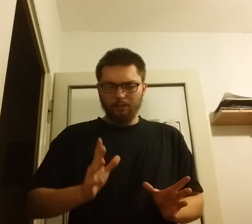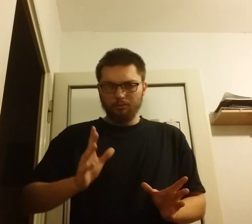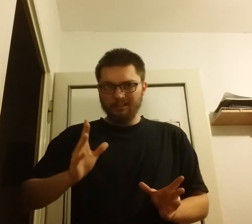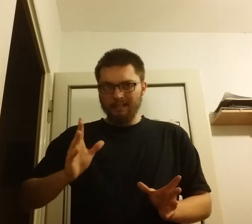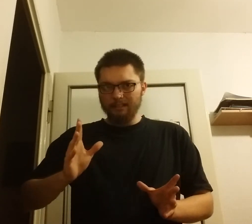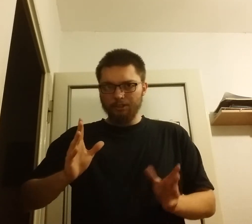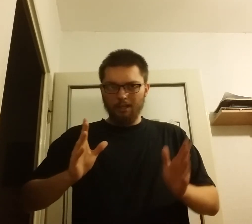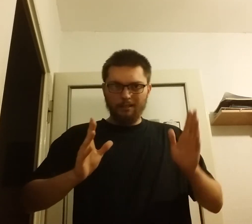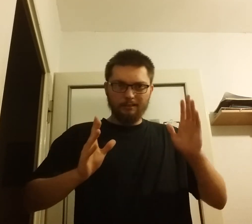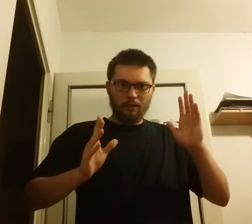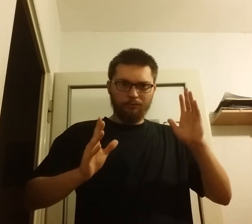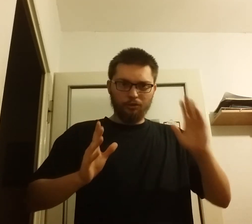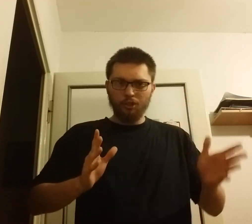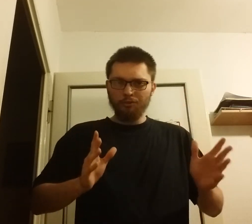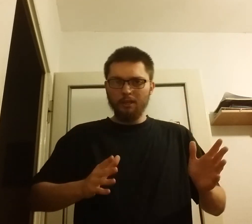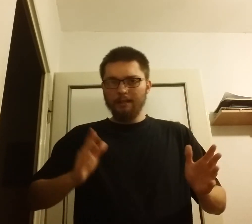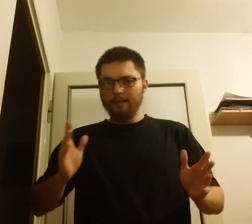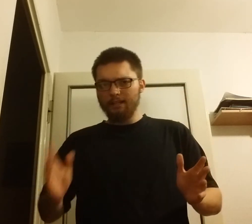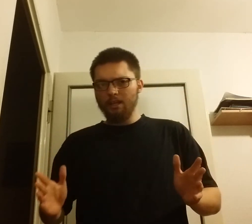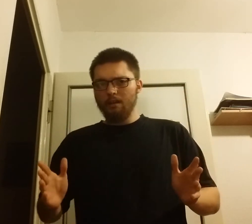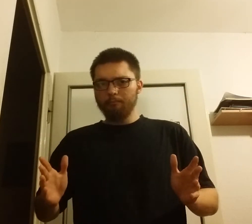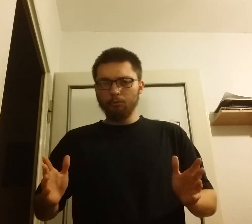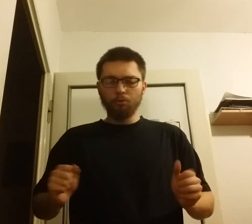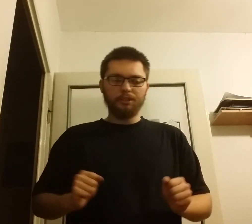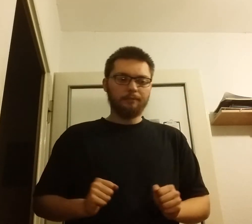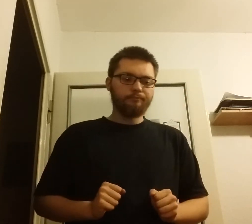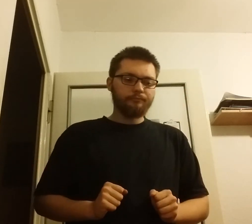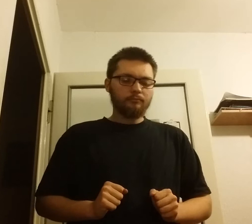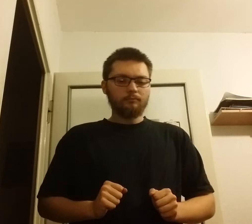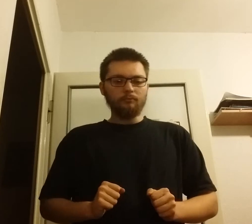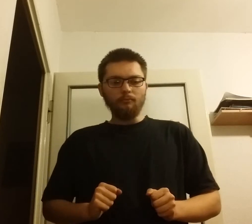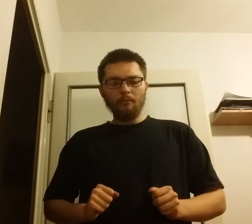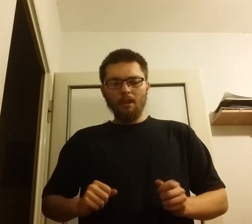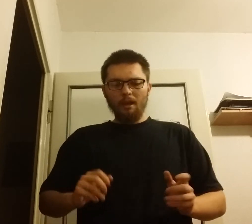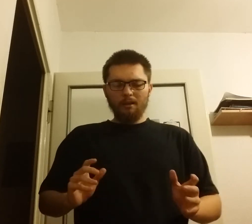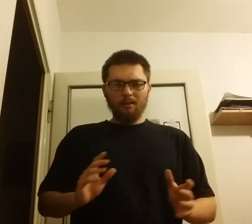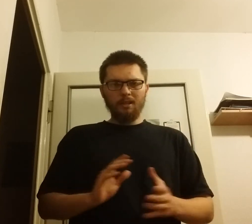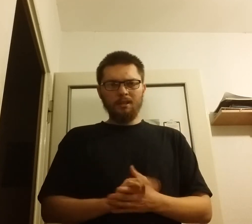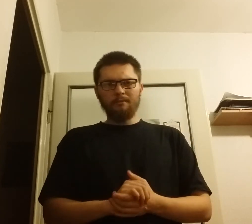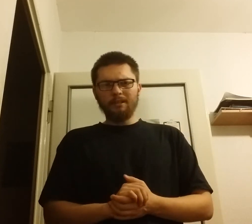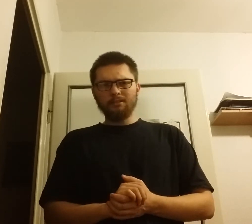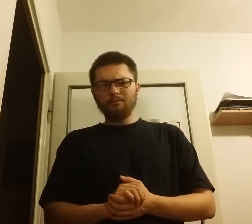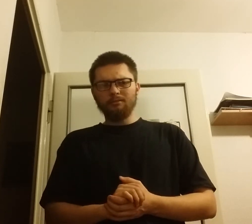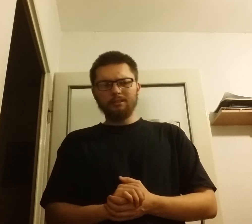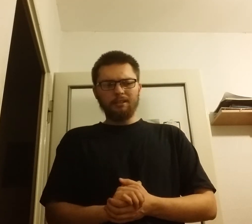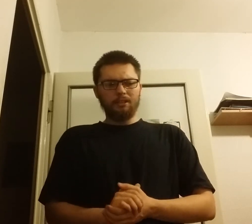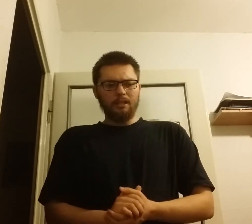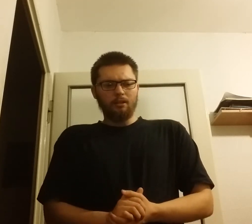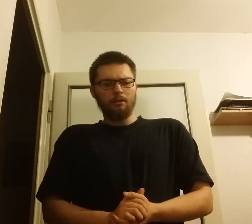na który zgadza się zarówno rząd jak i Piłsudski i w rezultacie czego